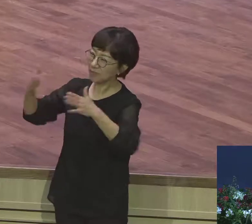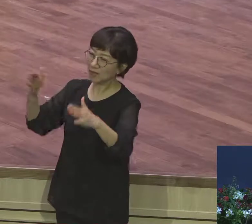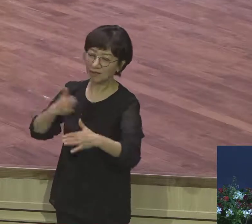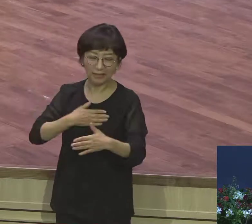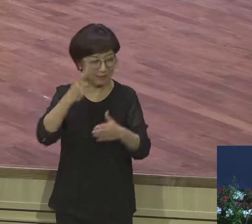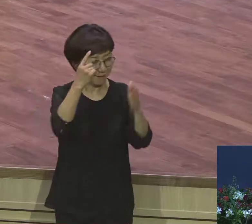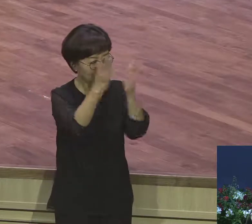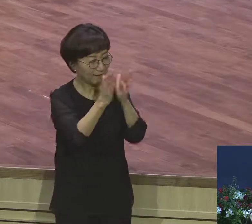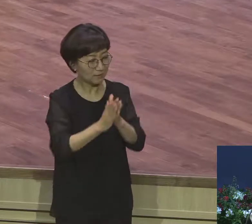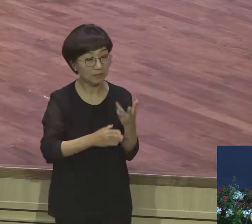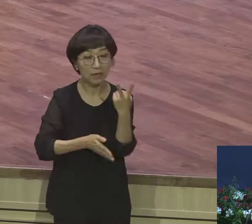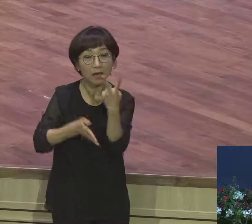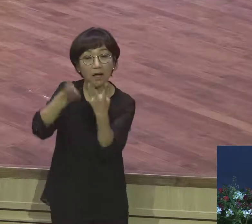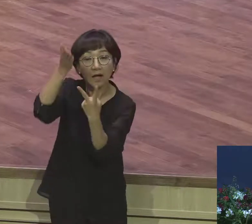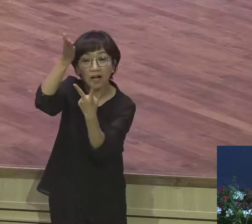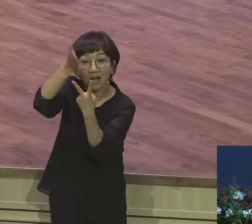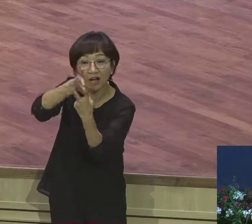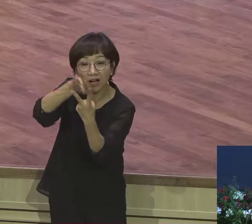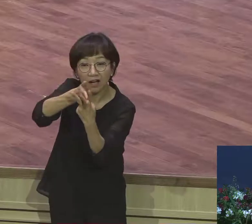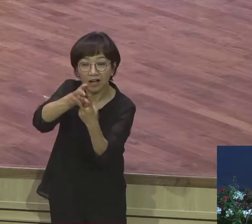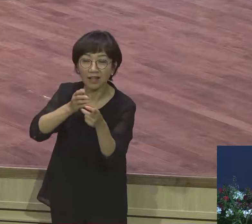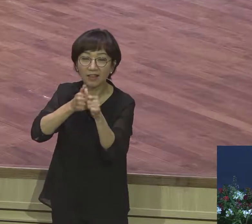여기에 성공 실패가 결정됩니다